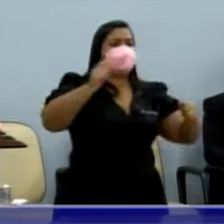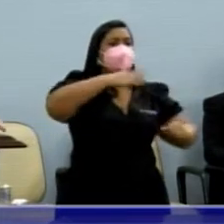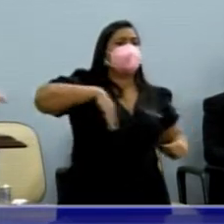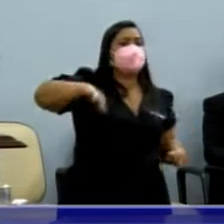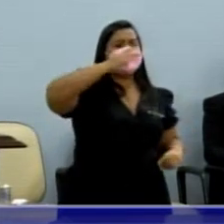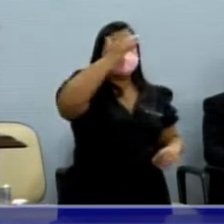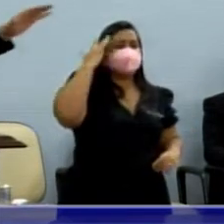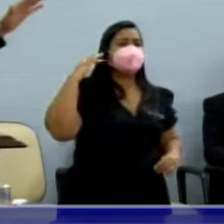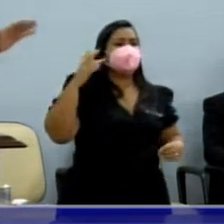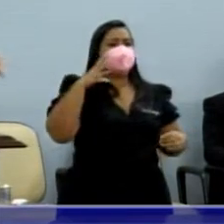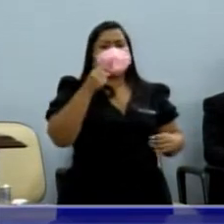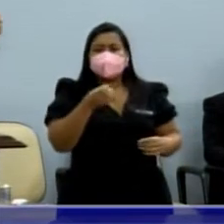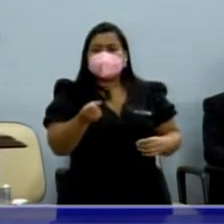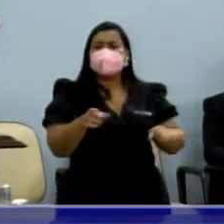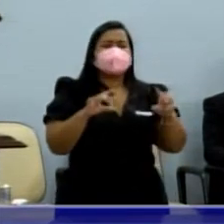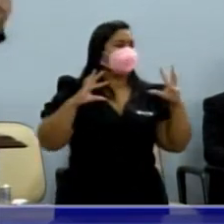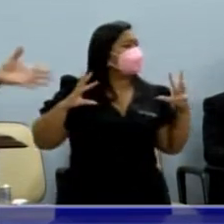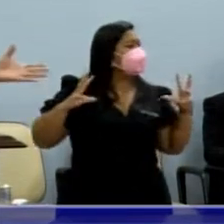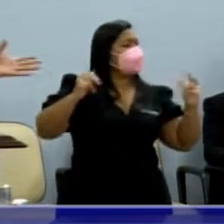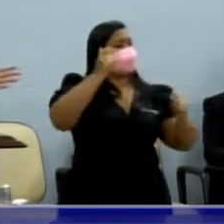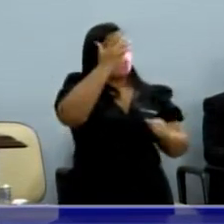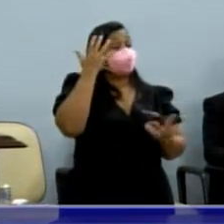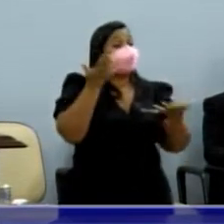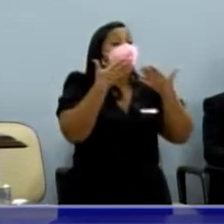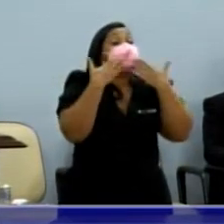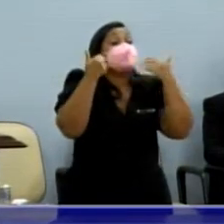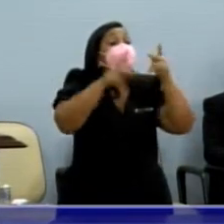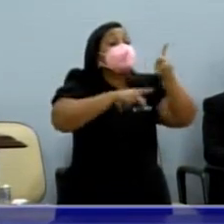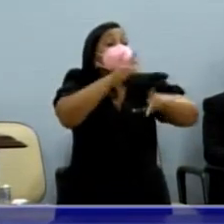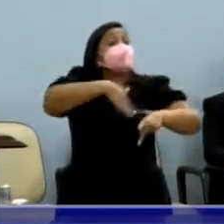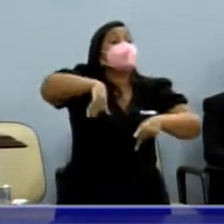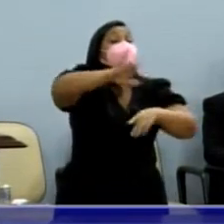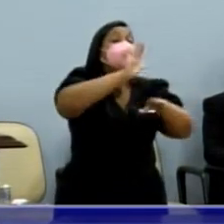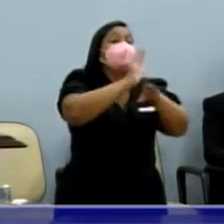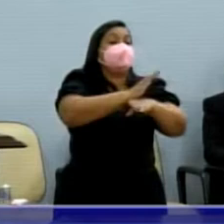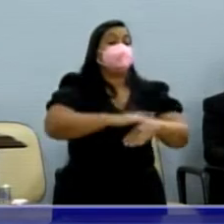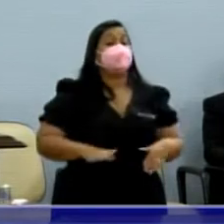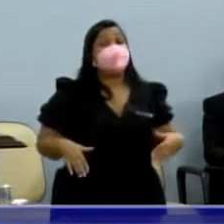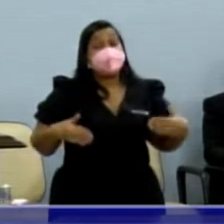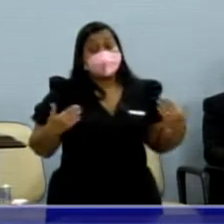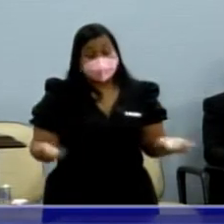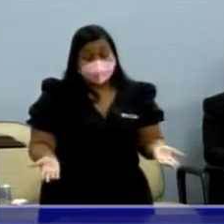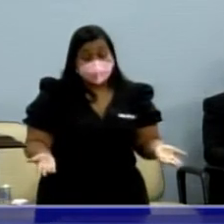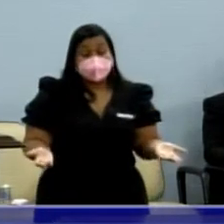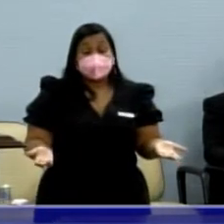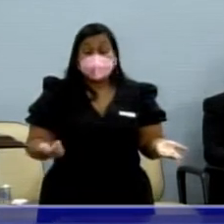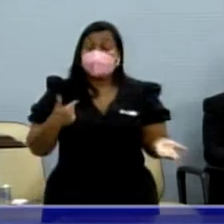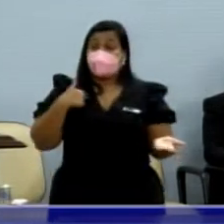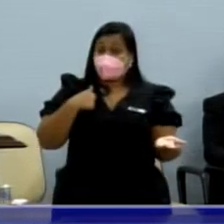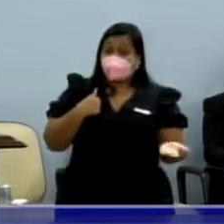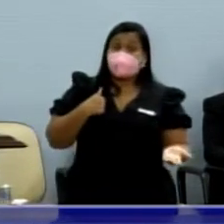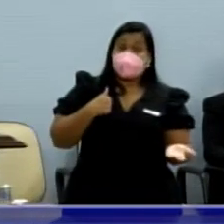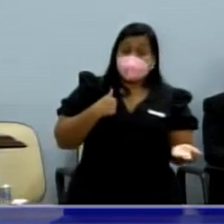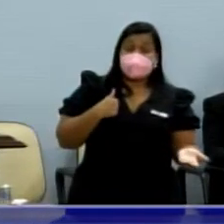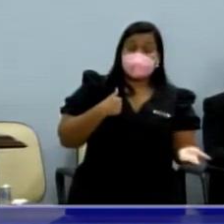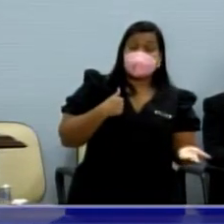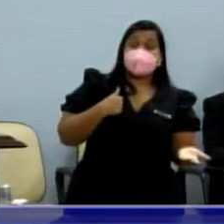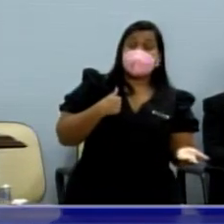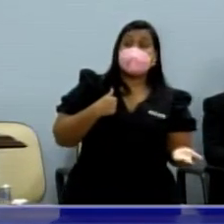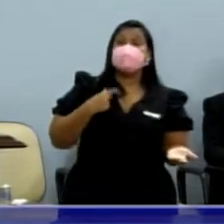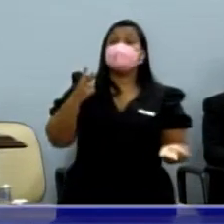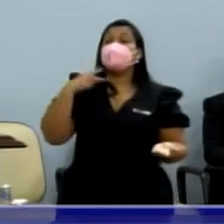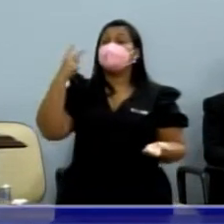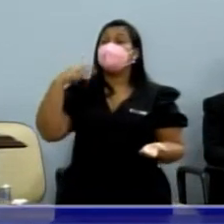vereador Anderson Branco, todo mundo que é o melhor do povo. Eu aqui, na condição hoje de